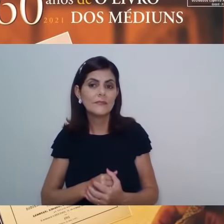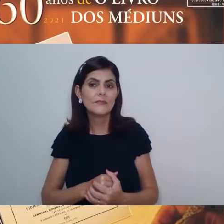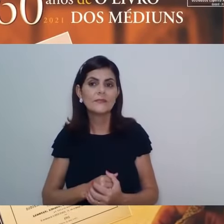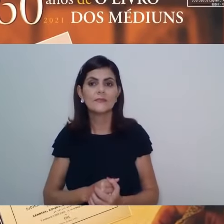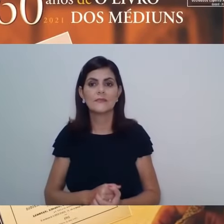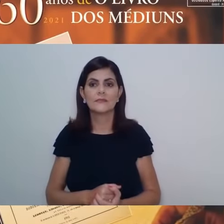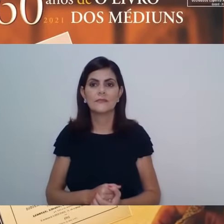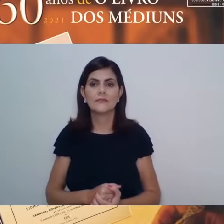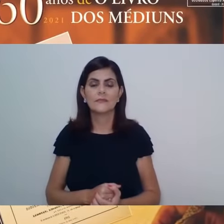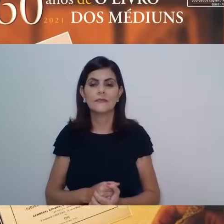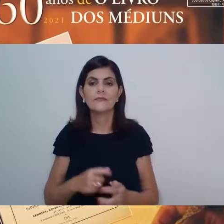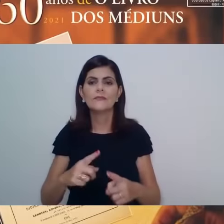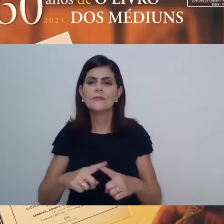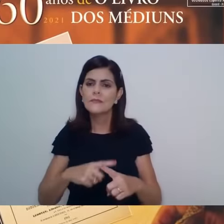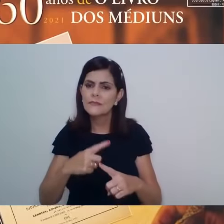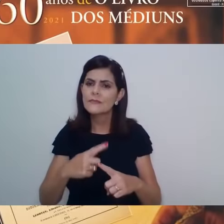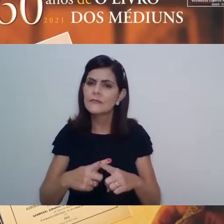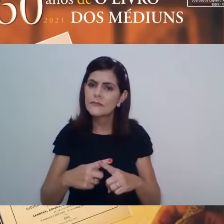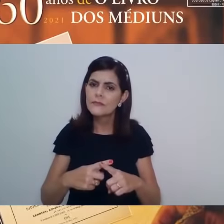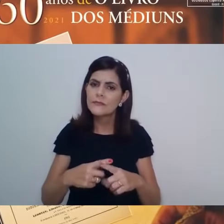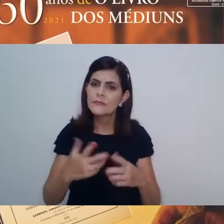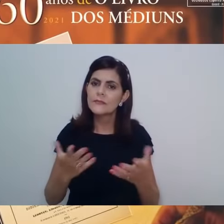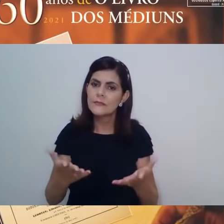mas também nele próprio,